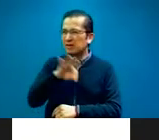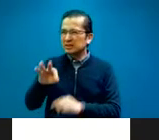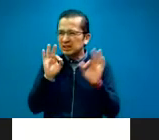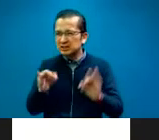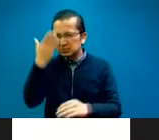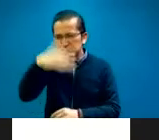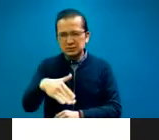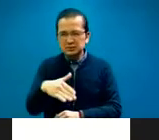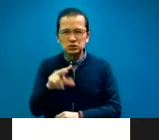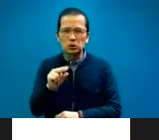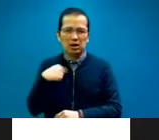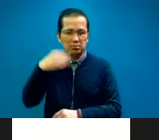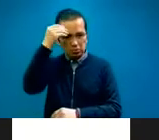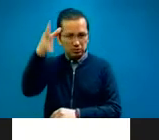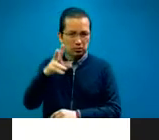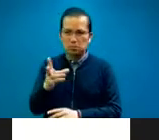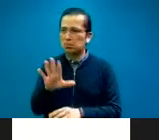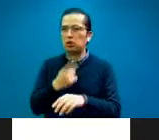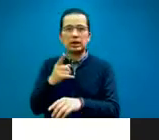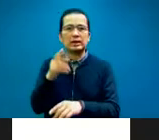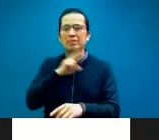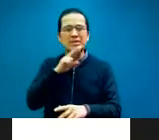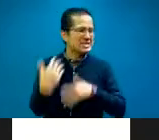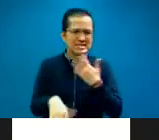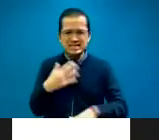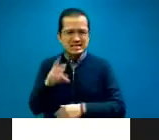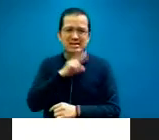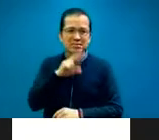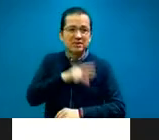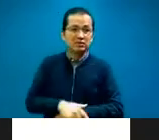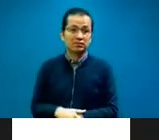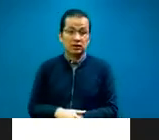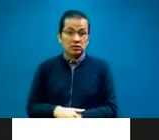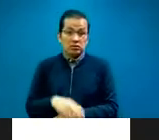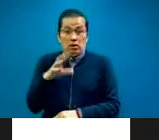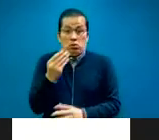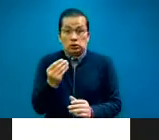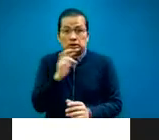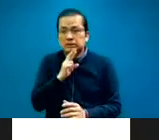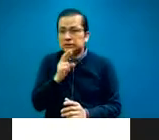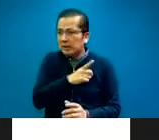¡Tenso! ¡Tenso! Tan intenso y tenso, mucha adrenalina. Entonces,